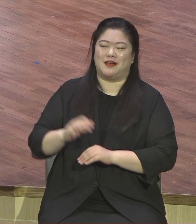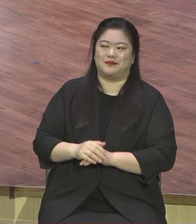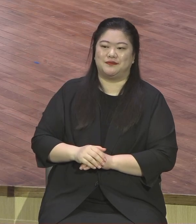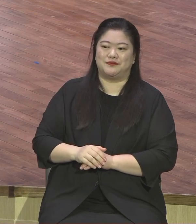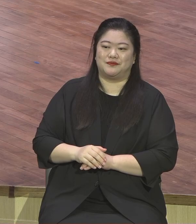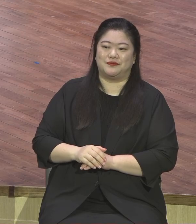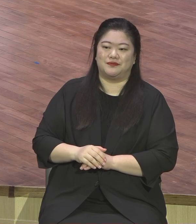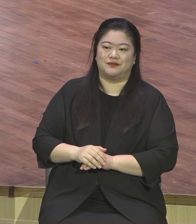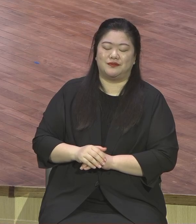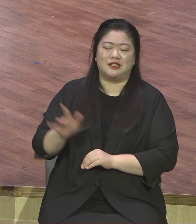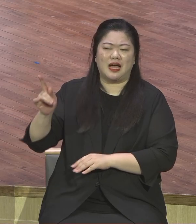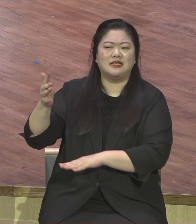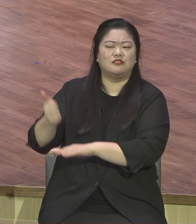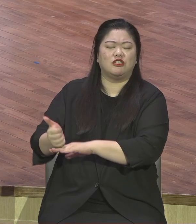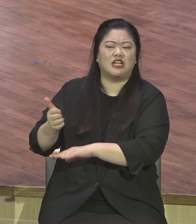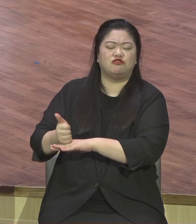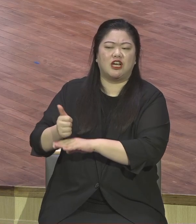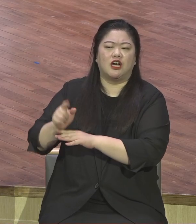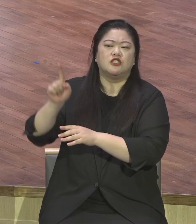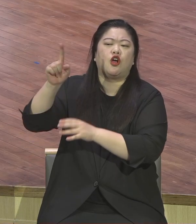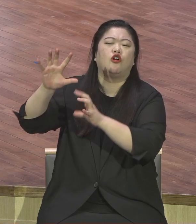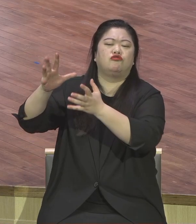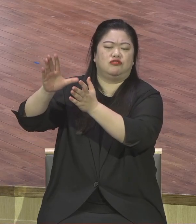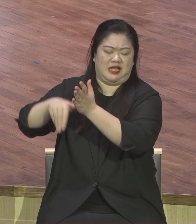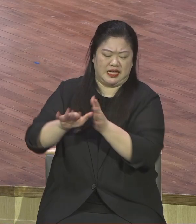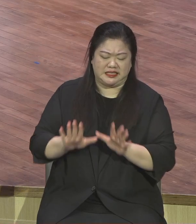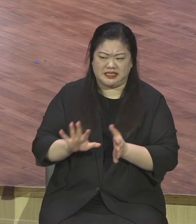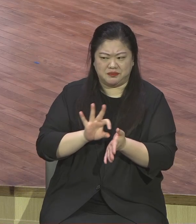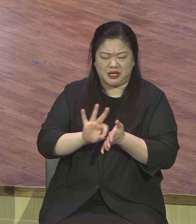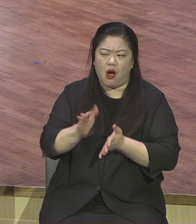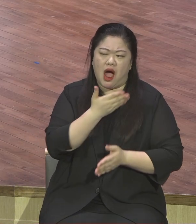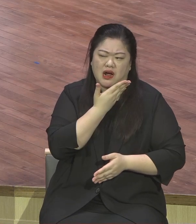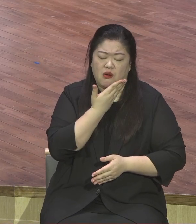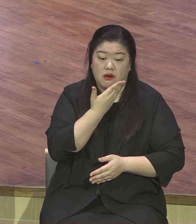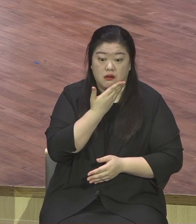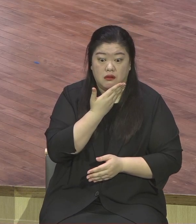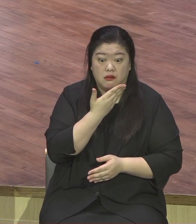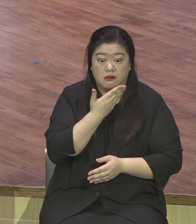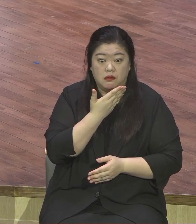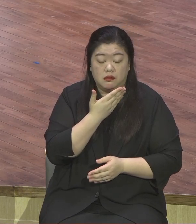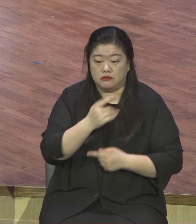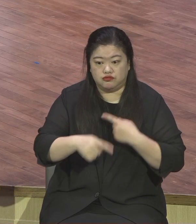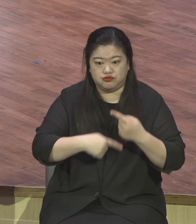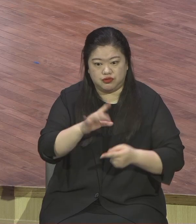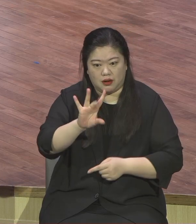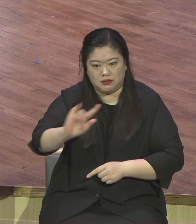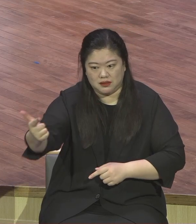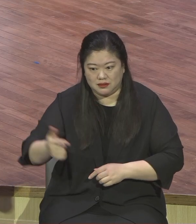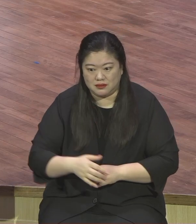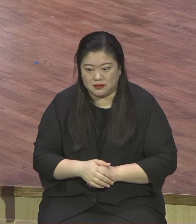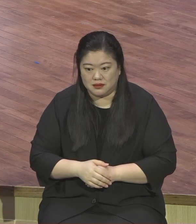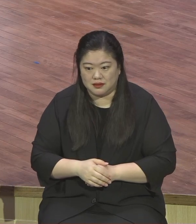이 땅에서 이 축복 누려야 돼요 내 주위에서 모신 곳이 거지란 뭐요 천국이라 아멘